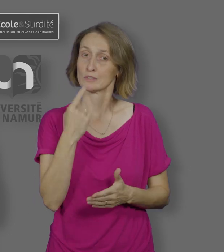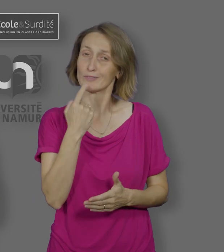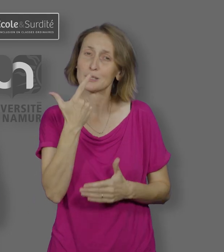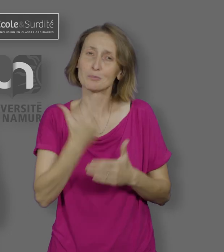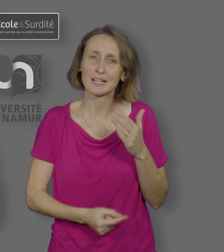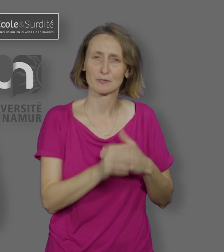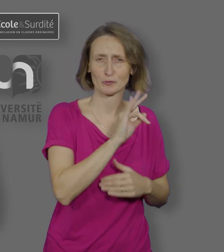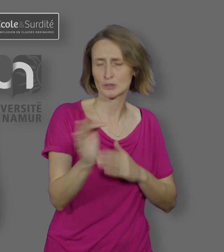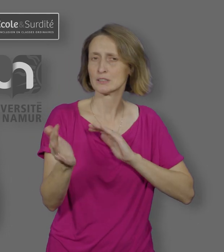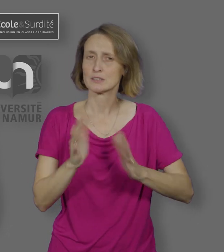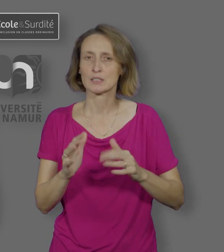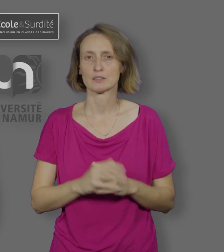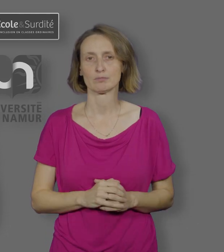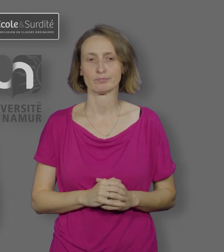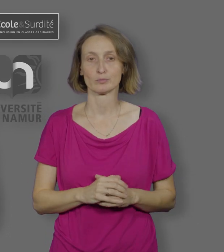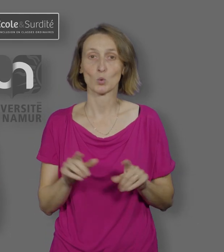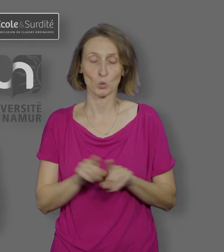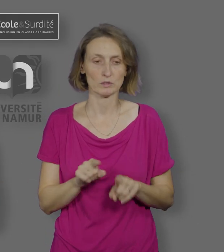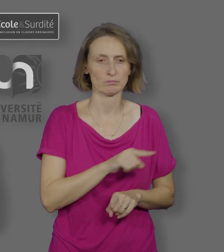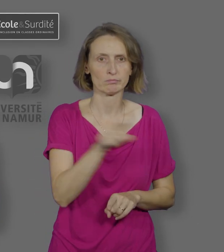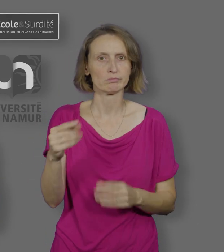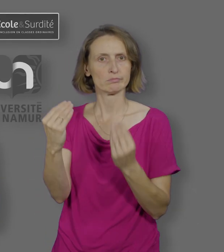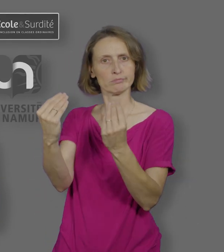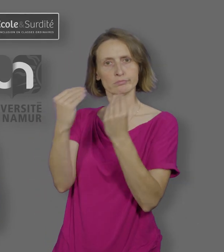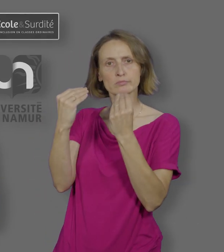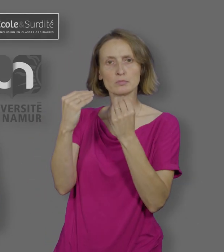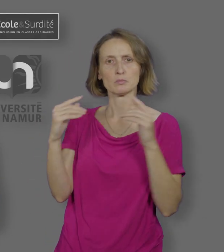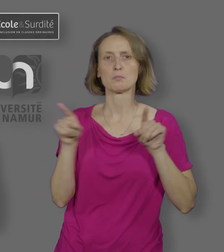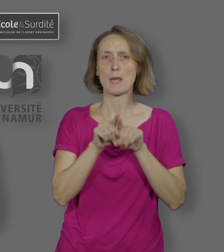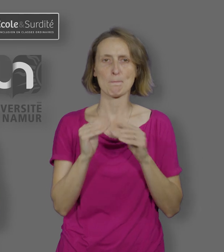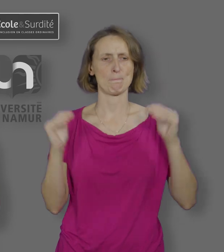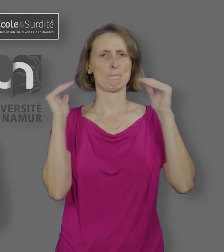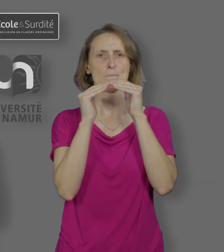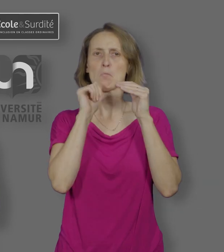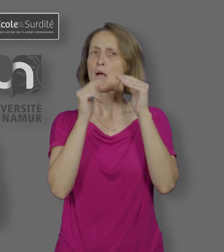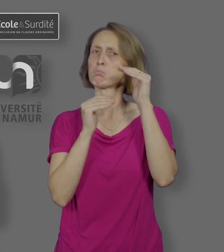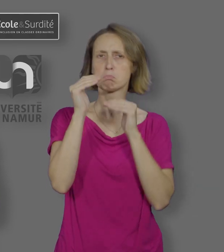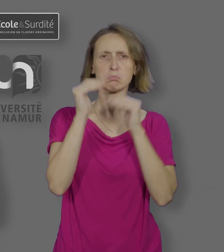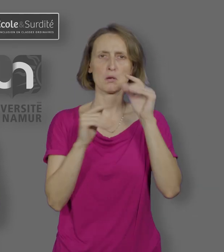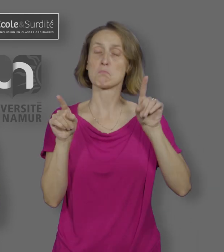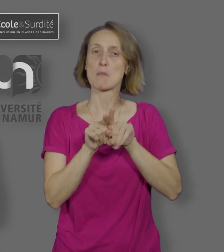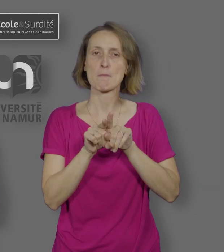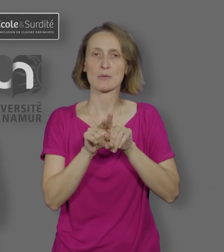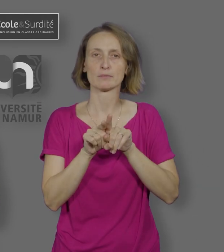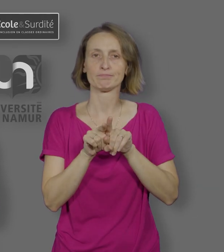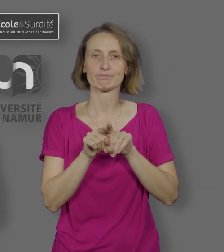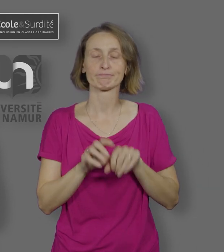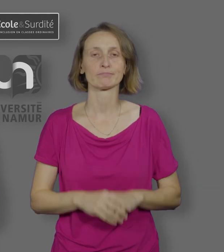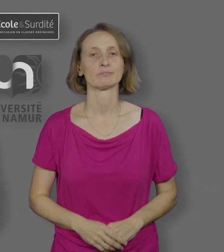jusqu'à la fin du secondaire dans des classes de l'enseignement général. L'objectif est de permettre à ces élèves de